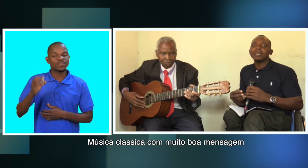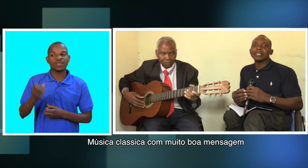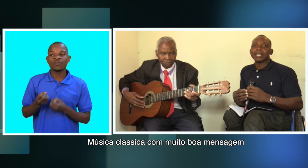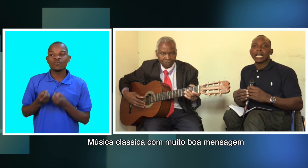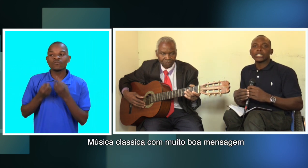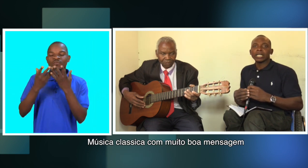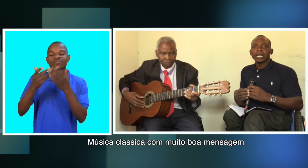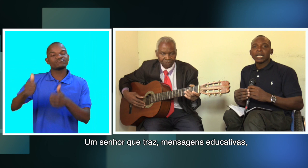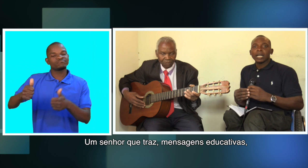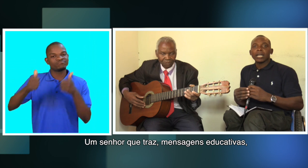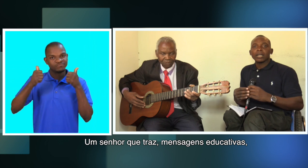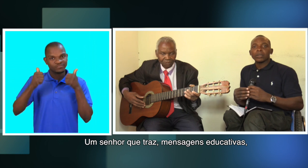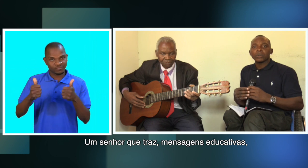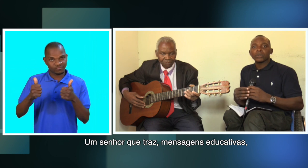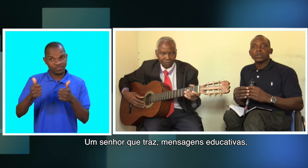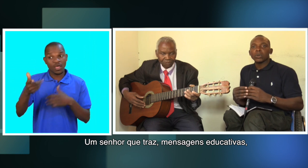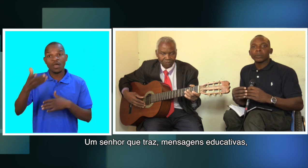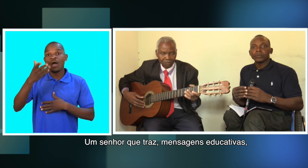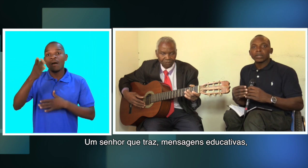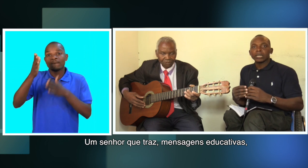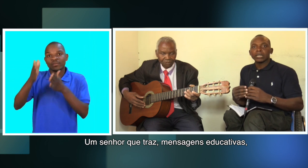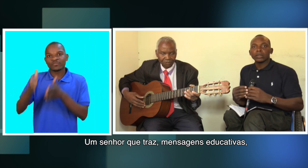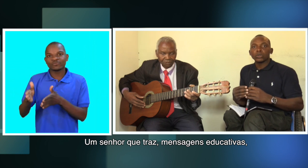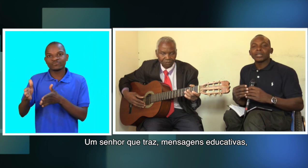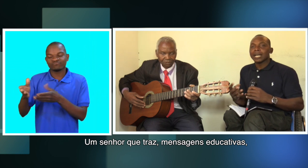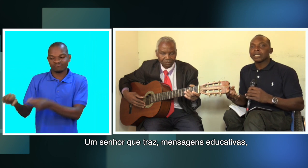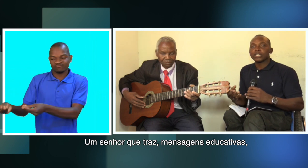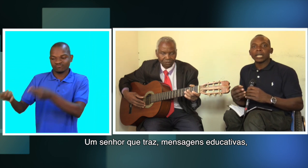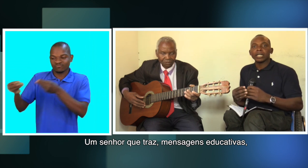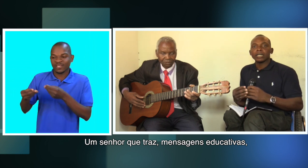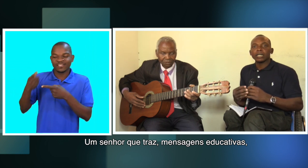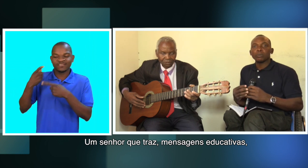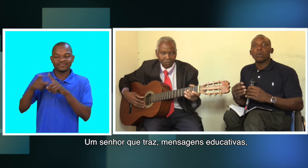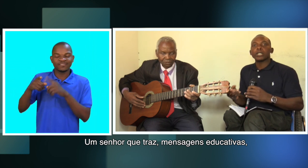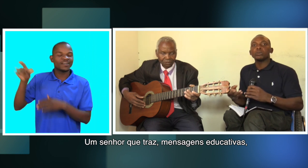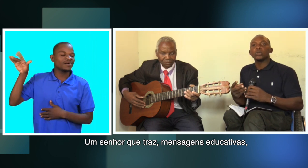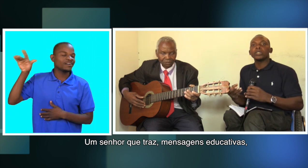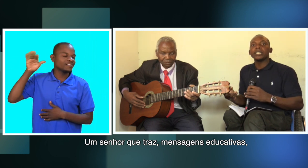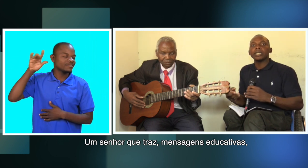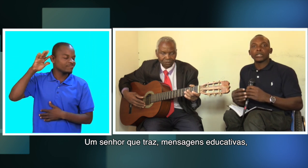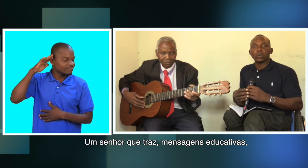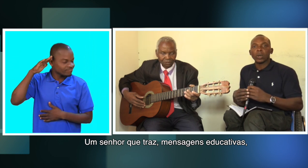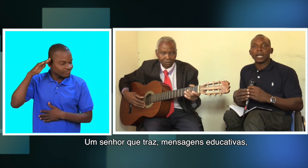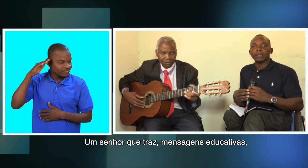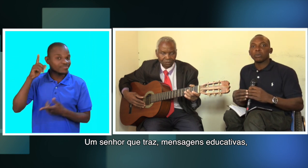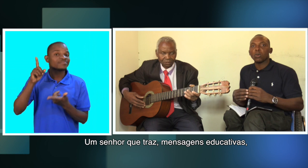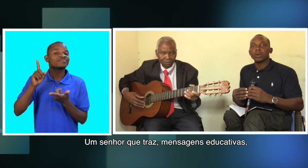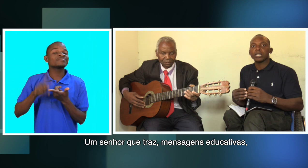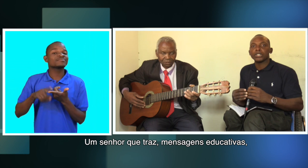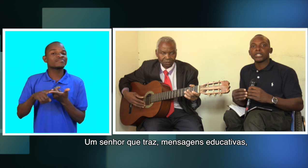mensagem o senhor que nos traz aqui boas mil dias não é boas